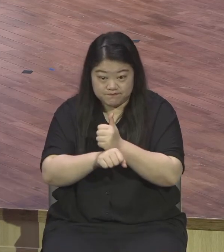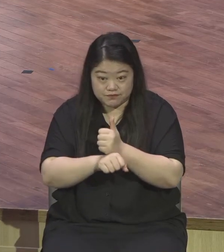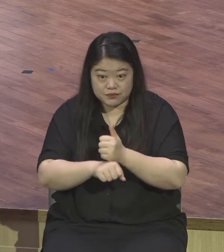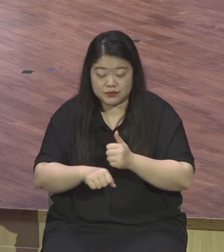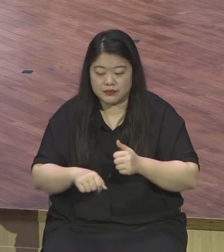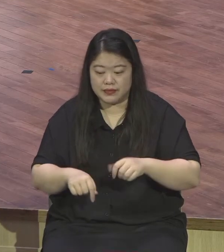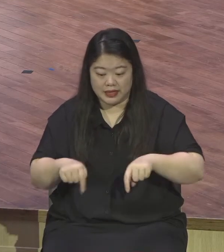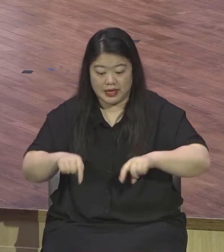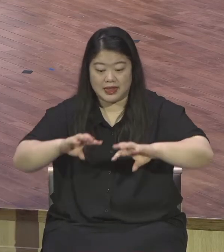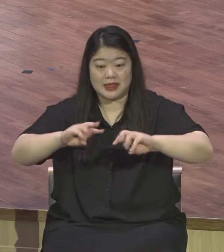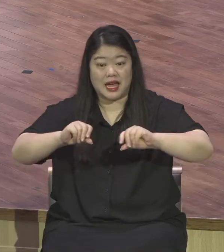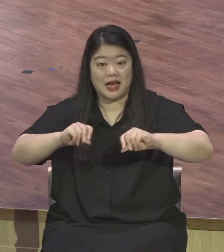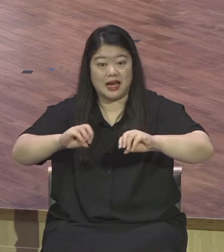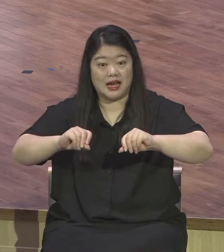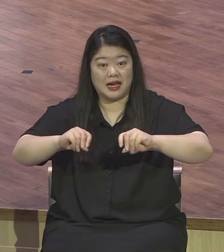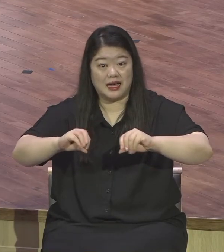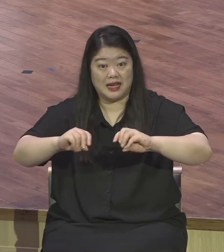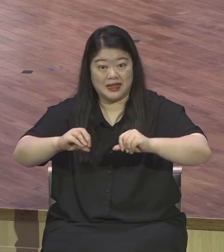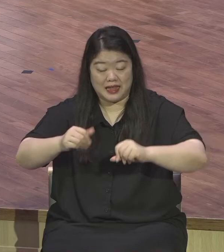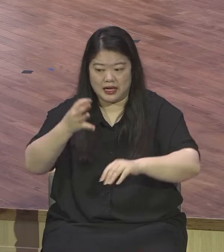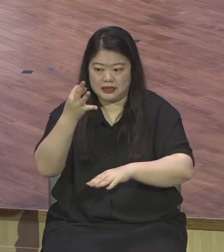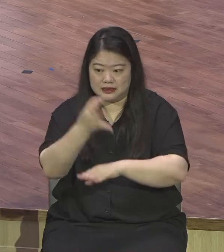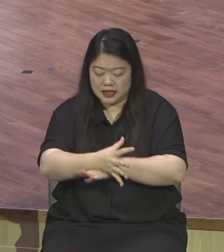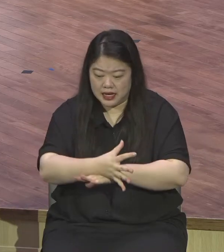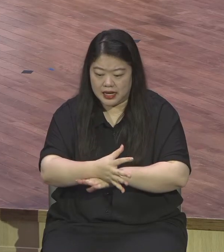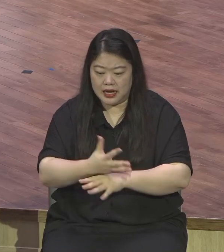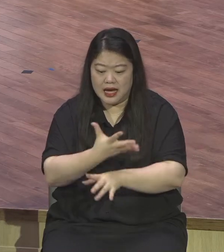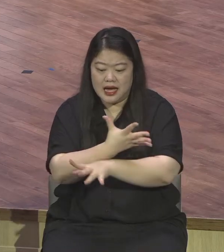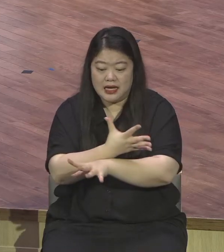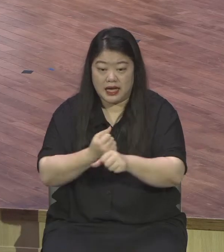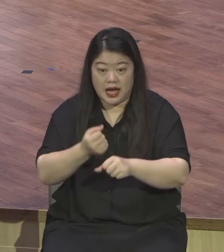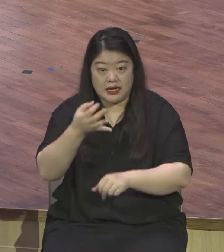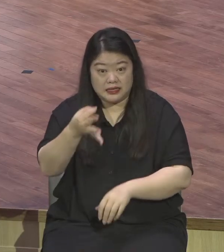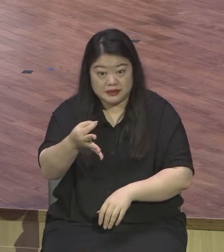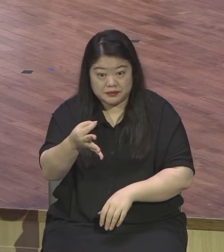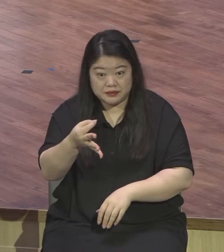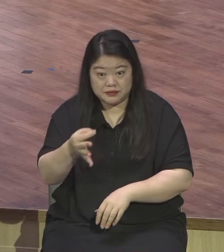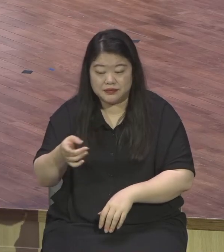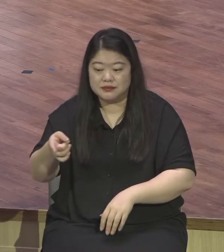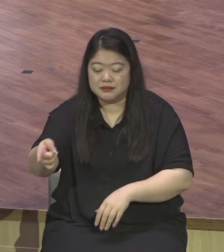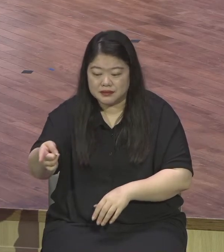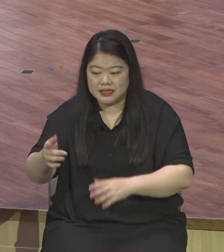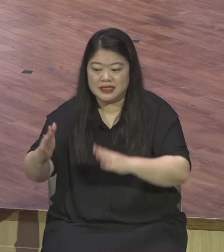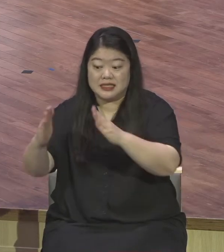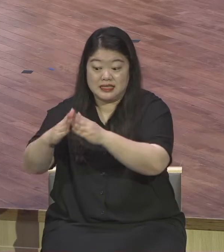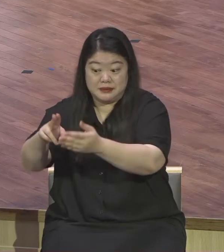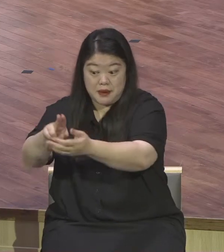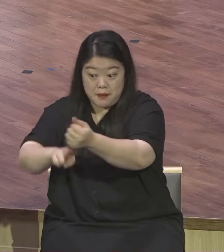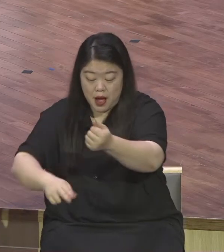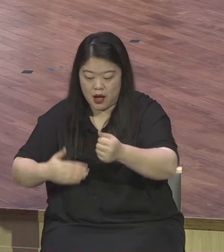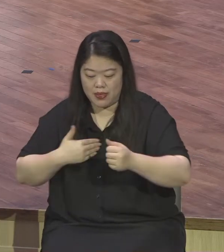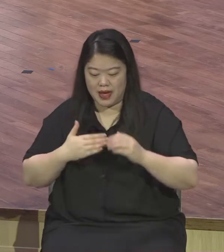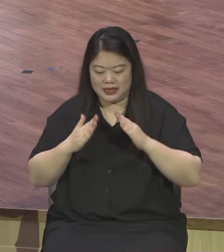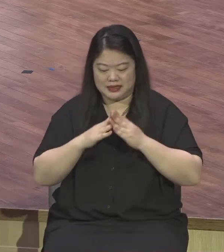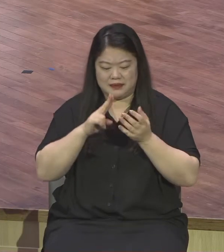그때 20매더 가는데 계약금을 장노님 집 팔고 내 집 팔고 해서 둘 다 목동 살았거든요